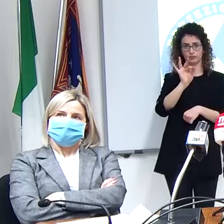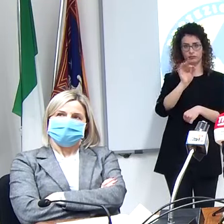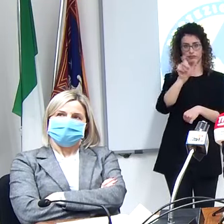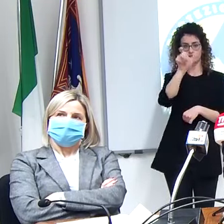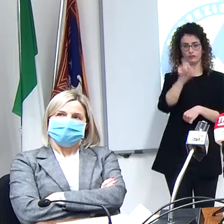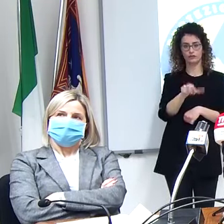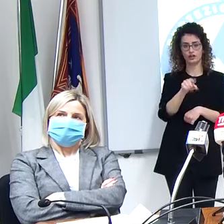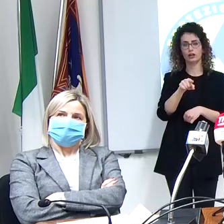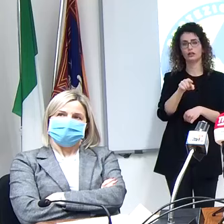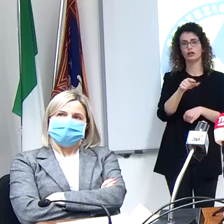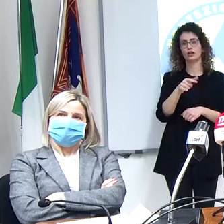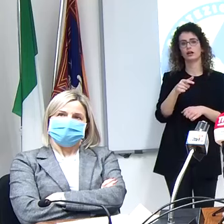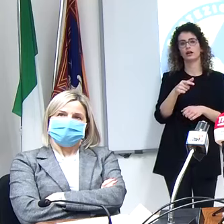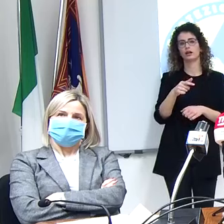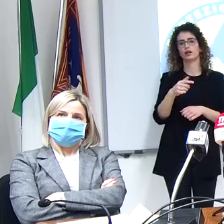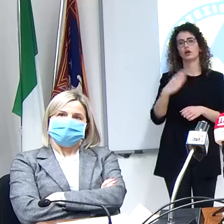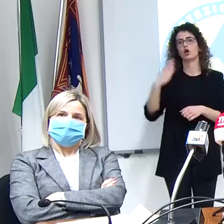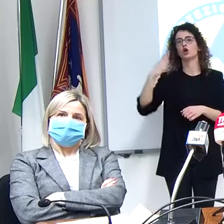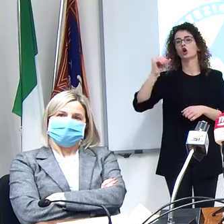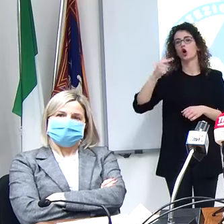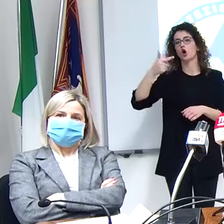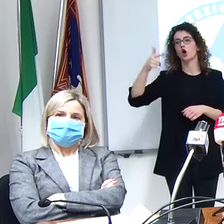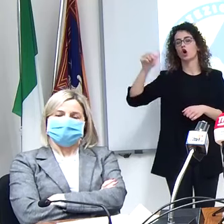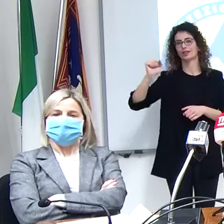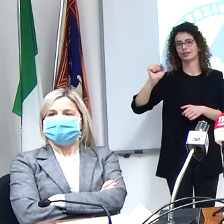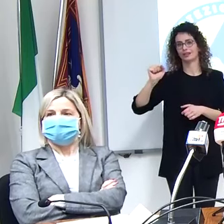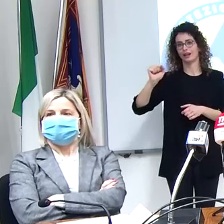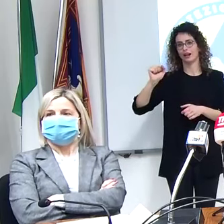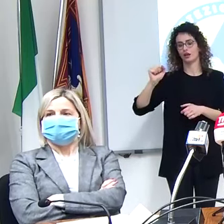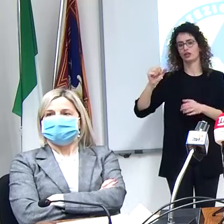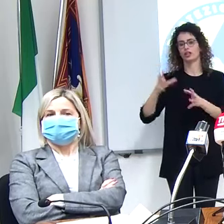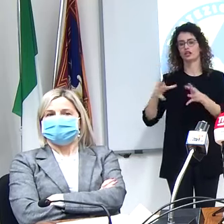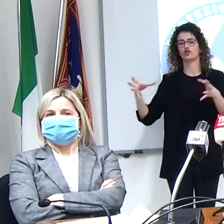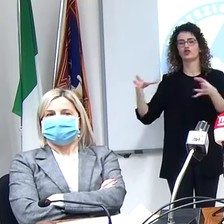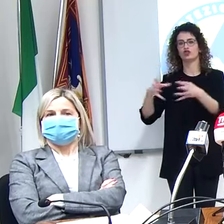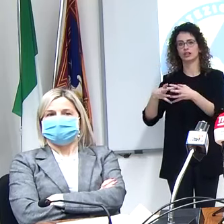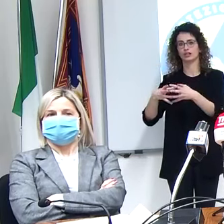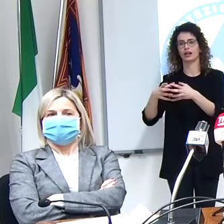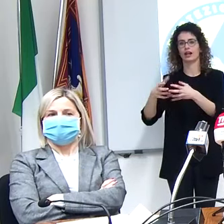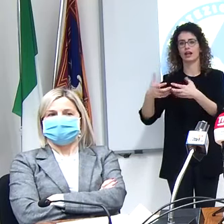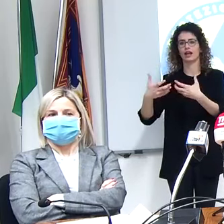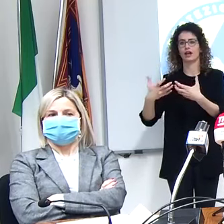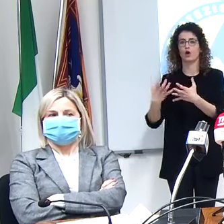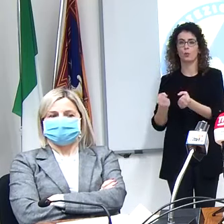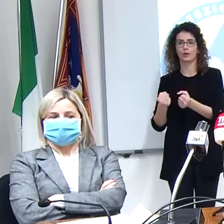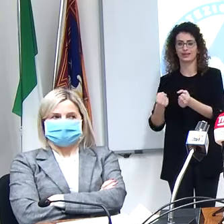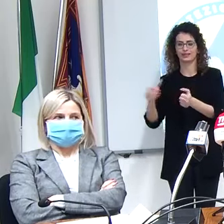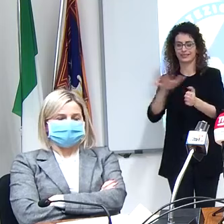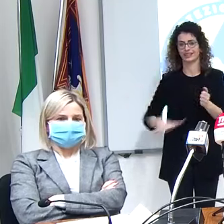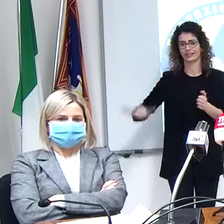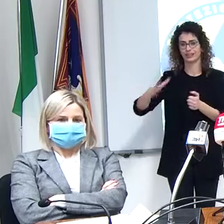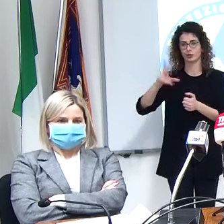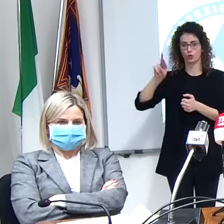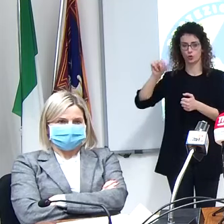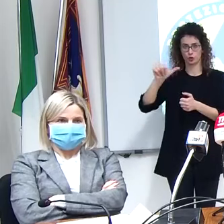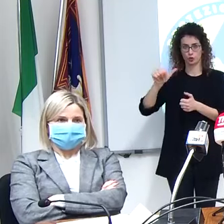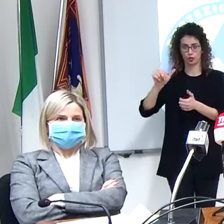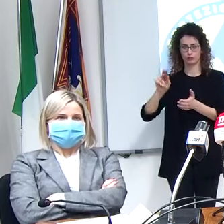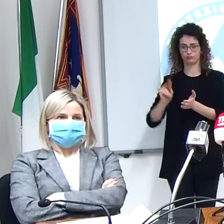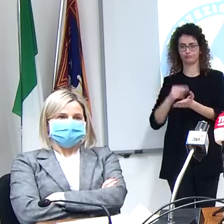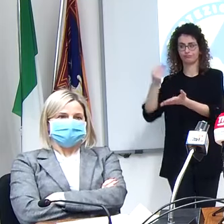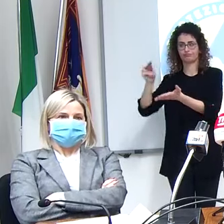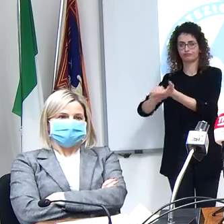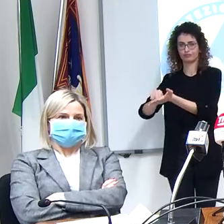segnalato alla COT che è la centrale operativa territoriale delle USL e viene dato il nome anche